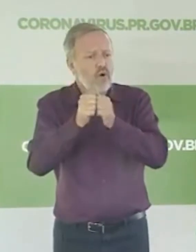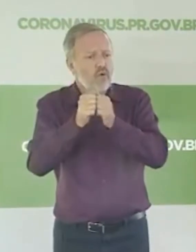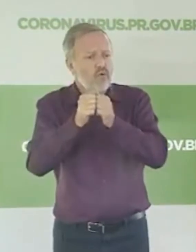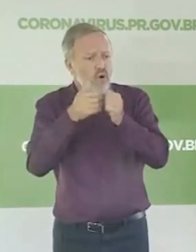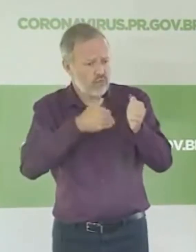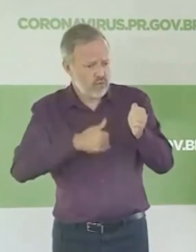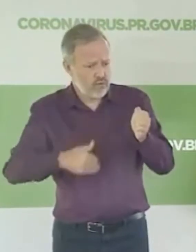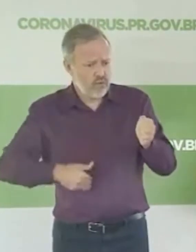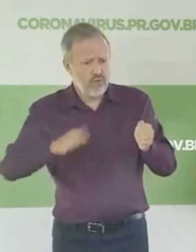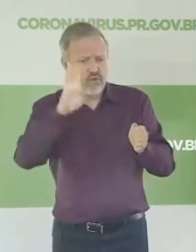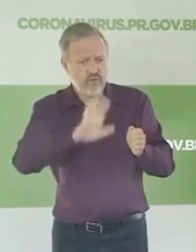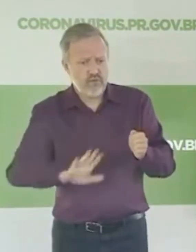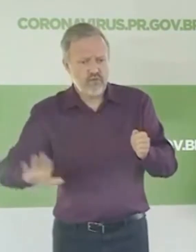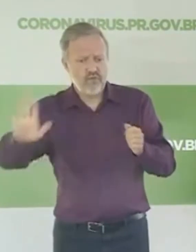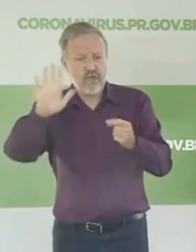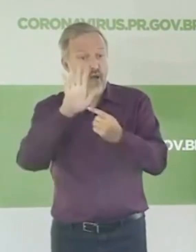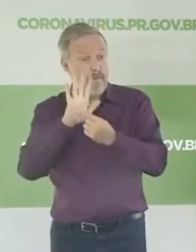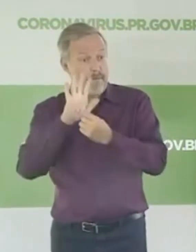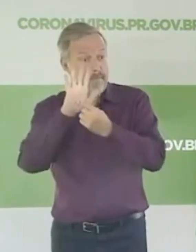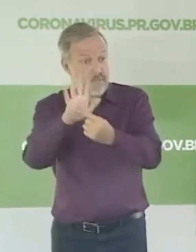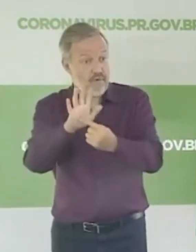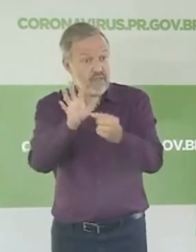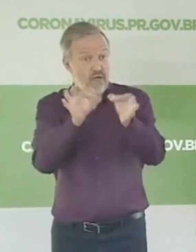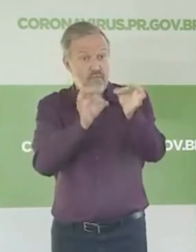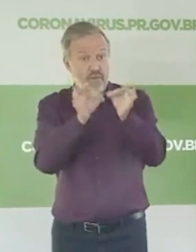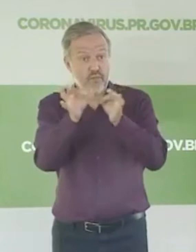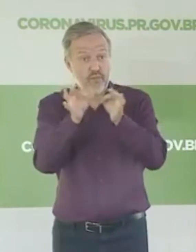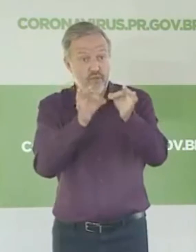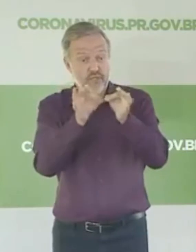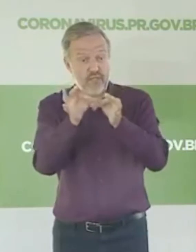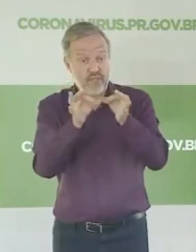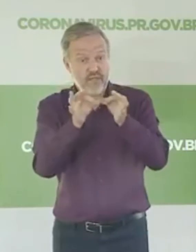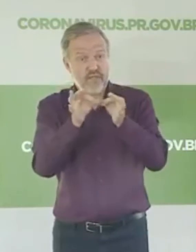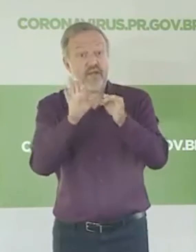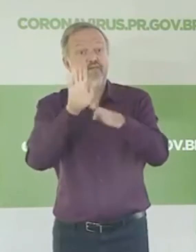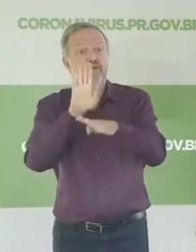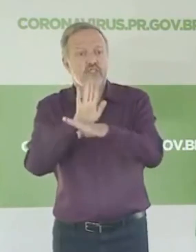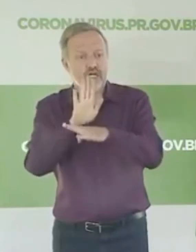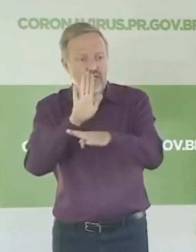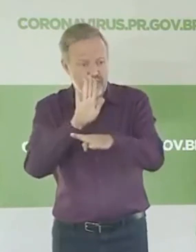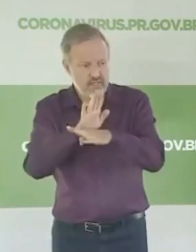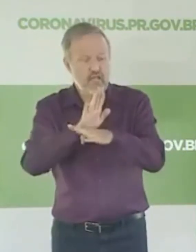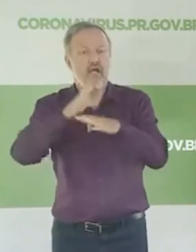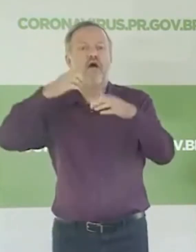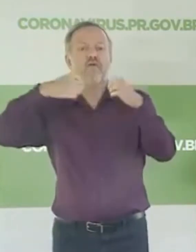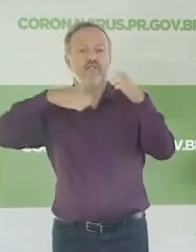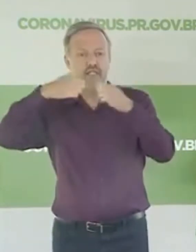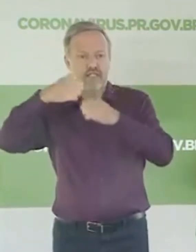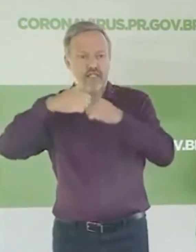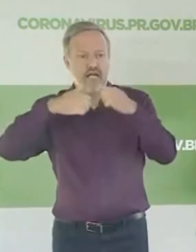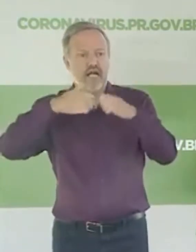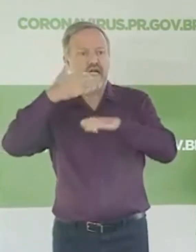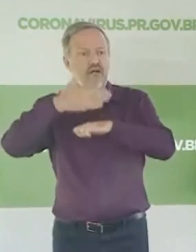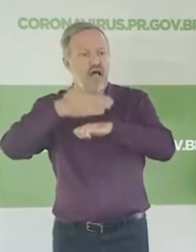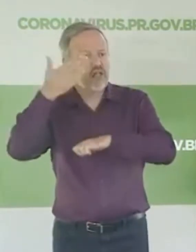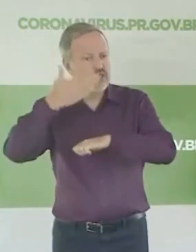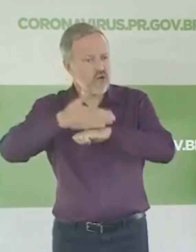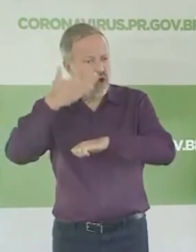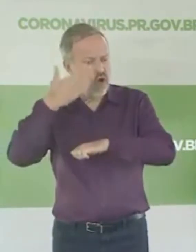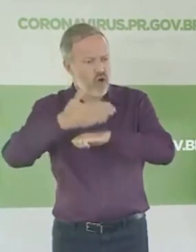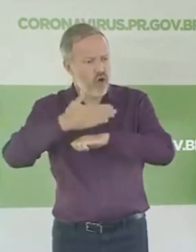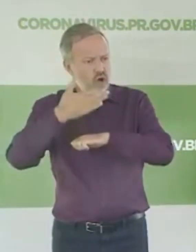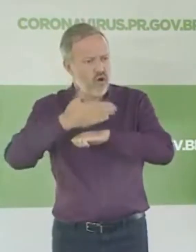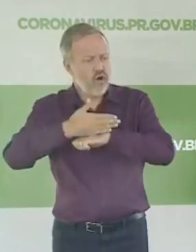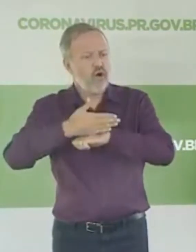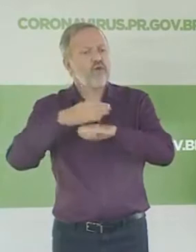proposta para o setor produtivo, que vai aí atender os comerciantes do nosso estado, os microempresários e